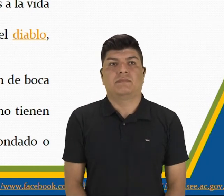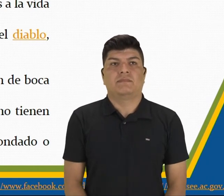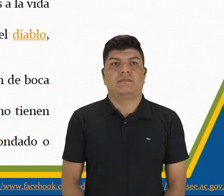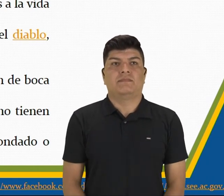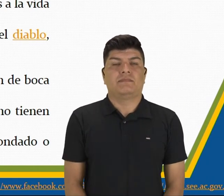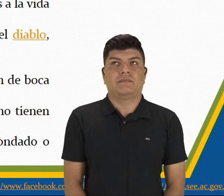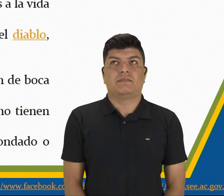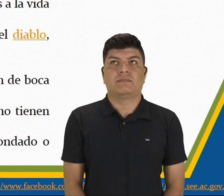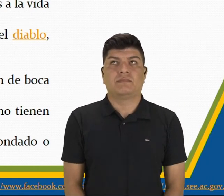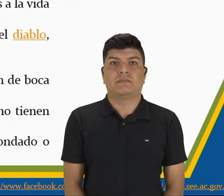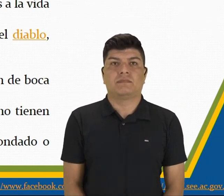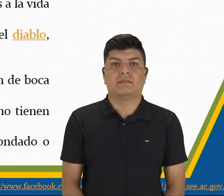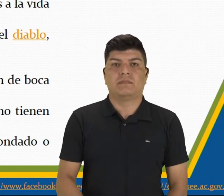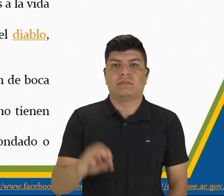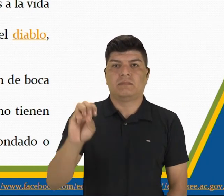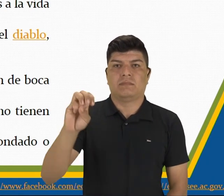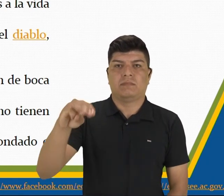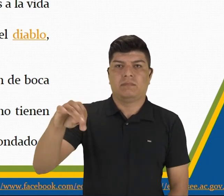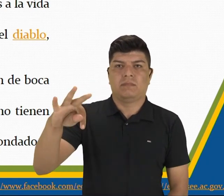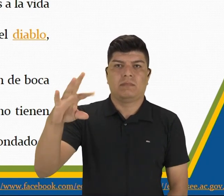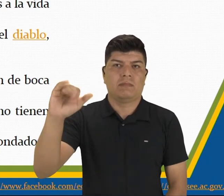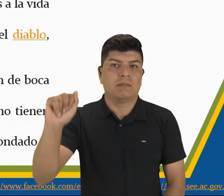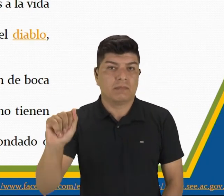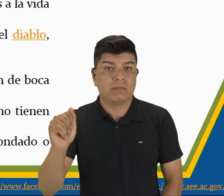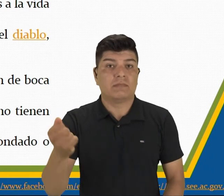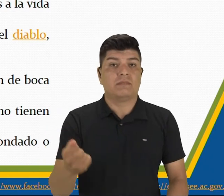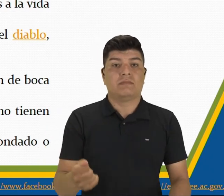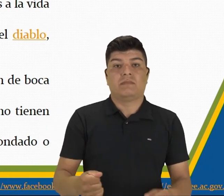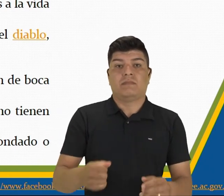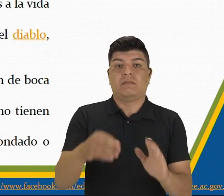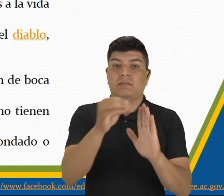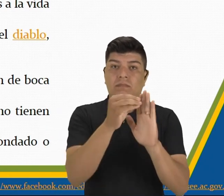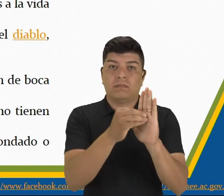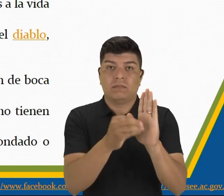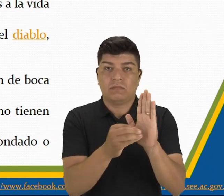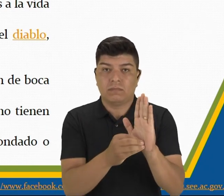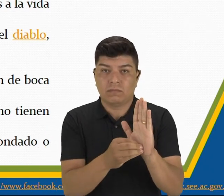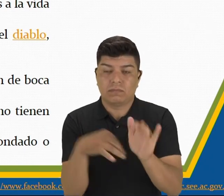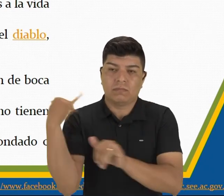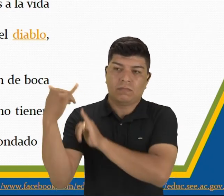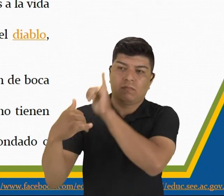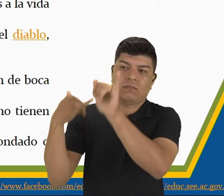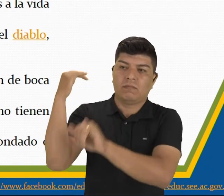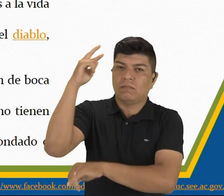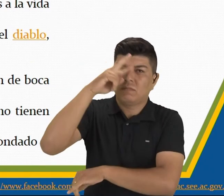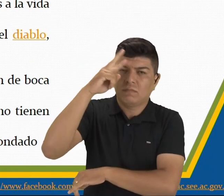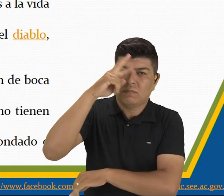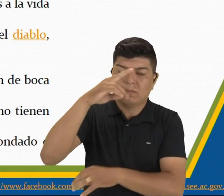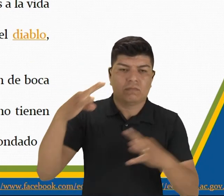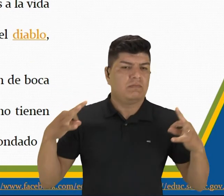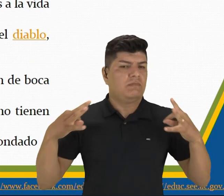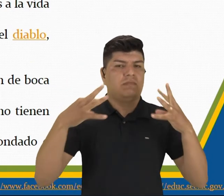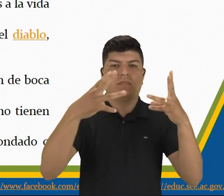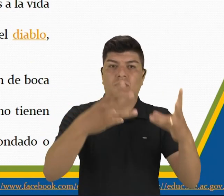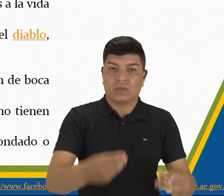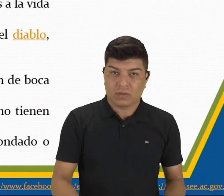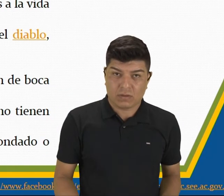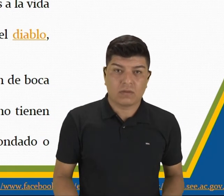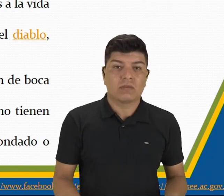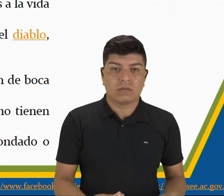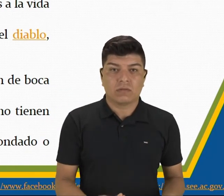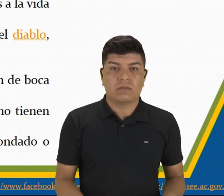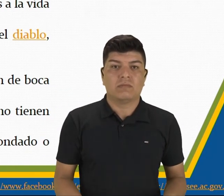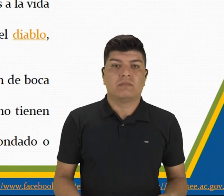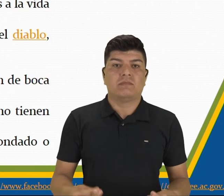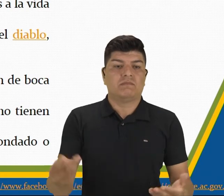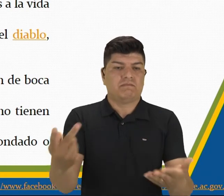Por su temática, las leyendas históricas son todas aquellas que narran hechos